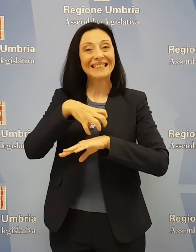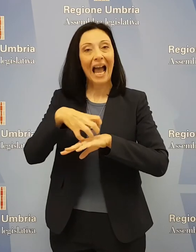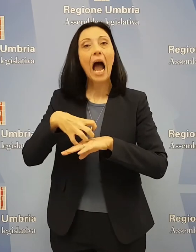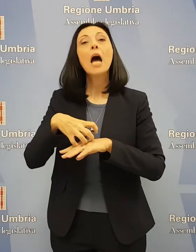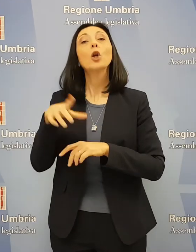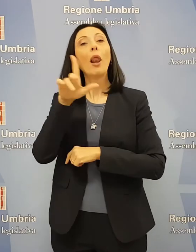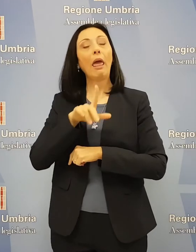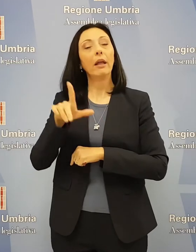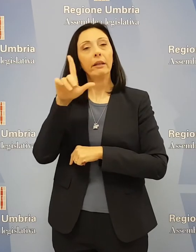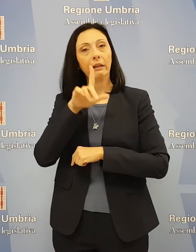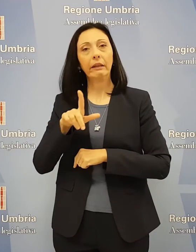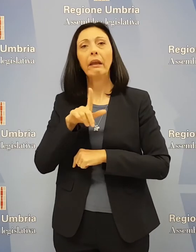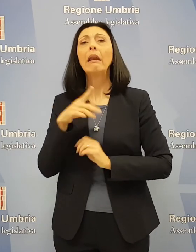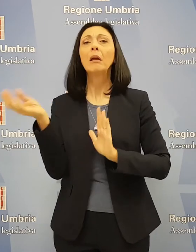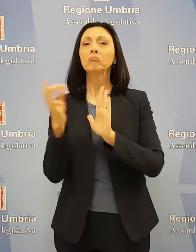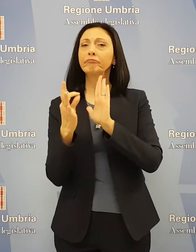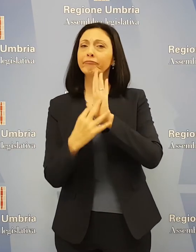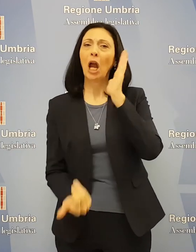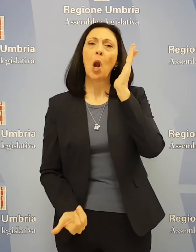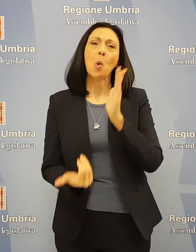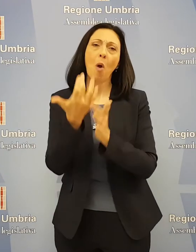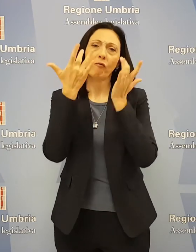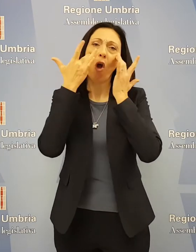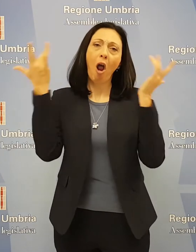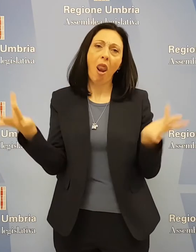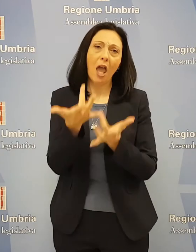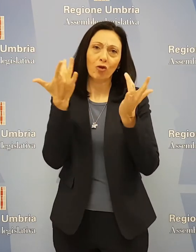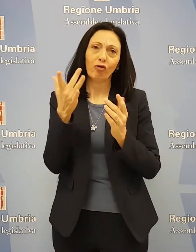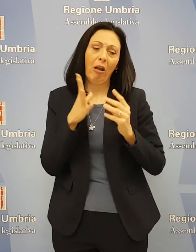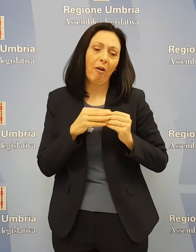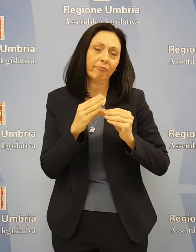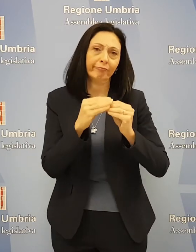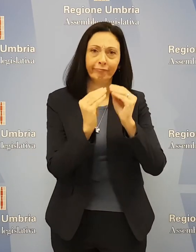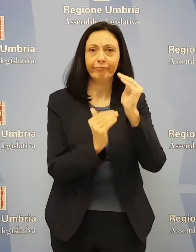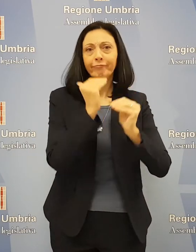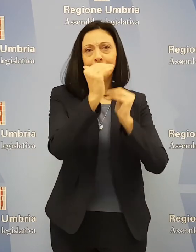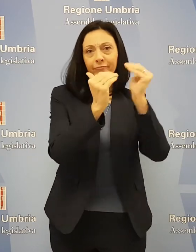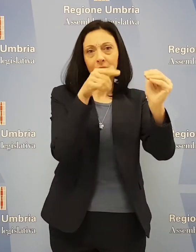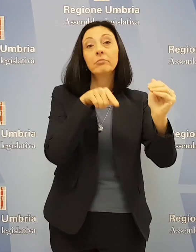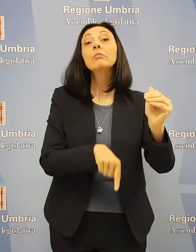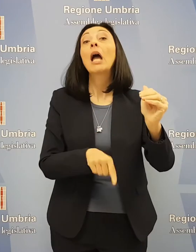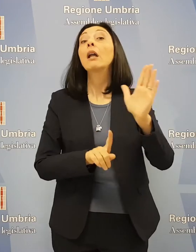che semplificano gli interventi di ricostruzione. Gli effetti si potranno vedere nel 2021.